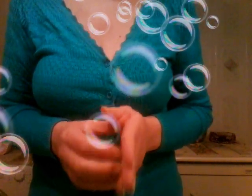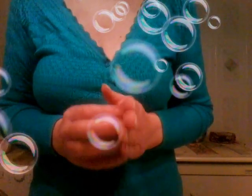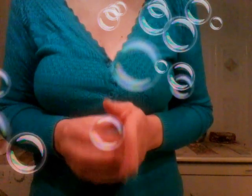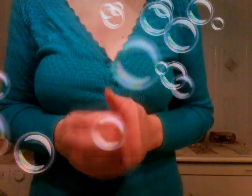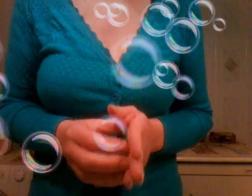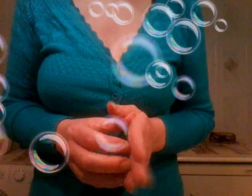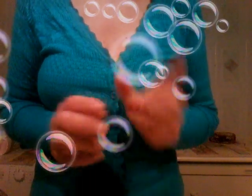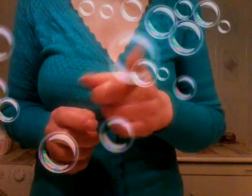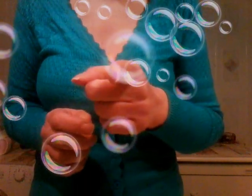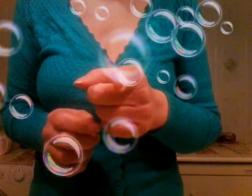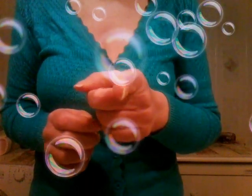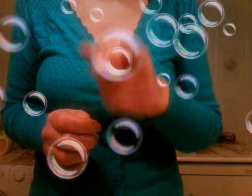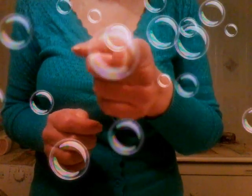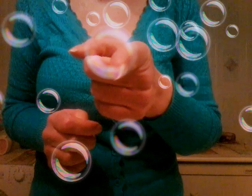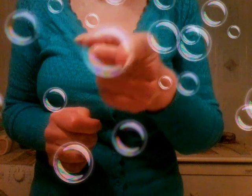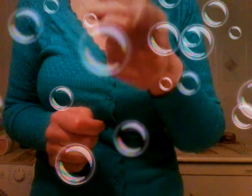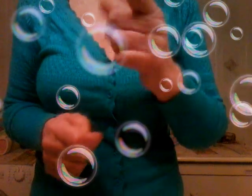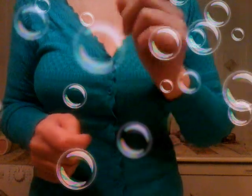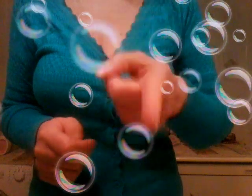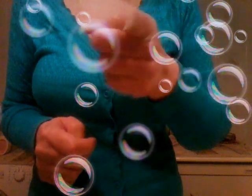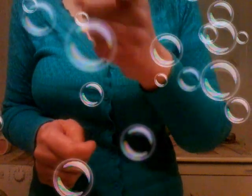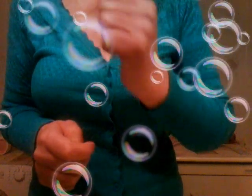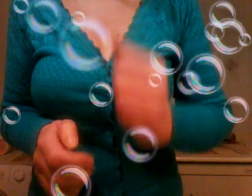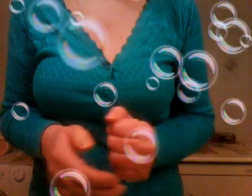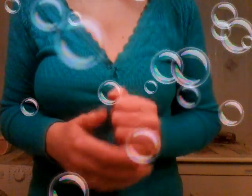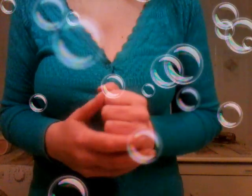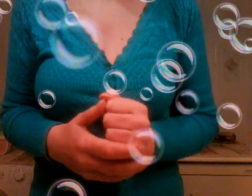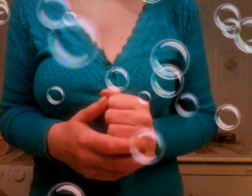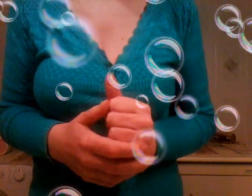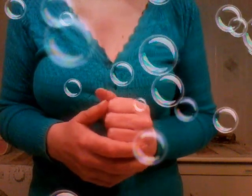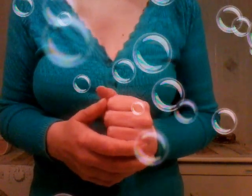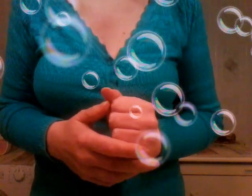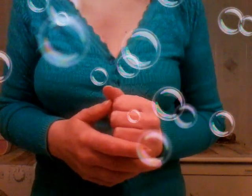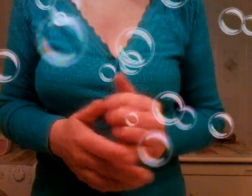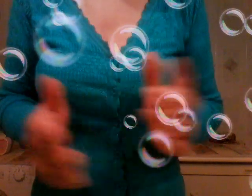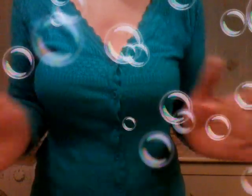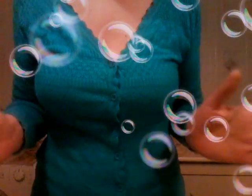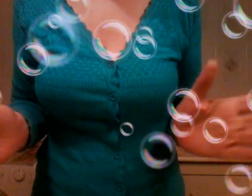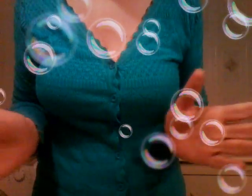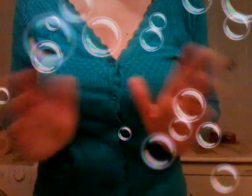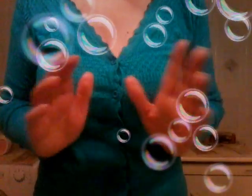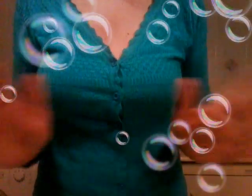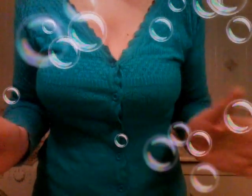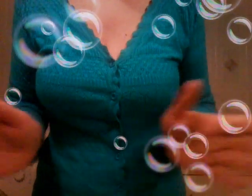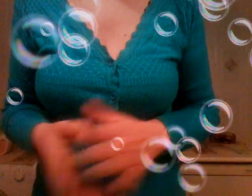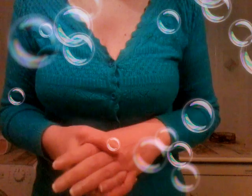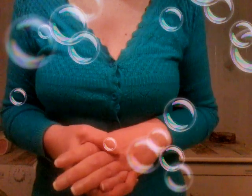questo non lo dite però furbi e dite sempre quello che volete voi comunque a me siete padroni